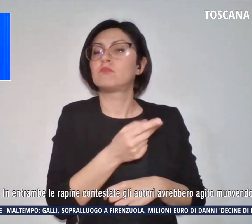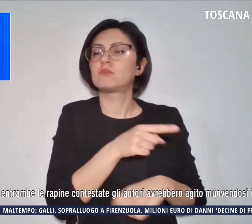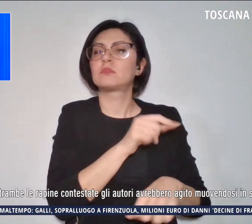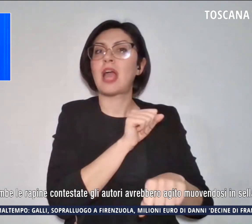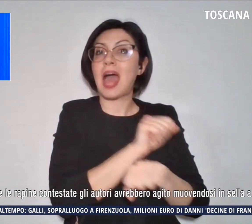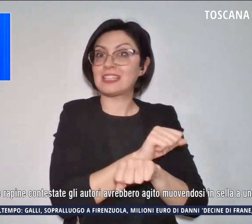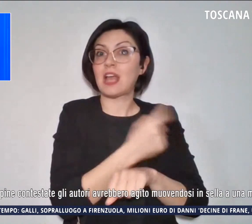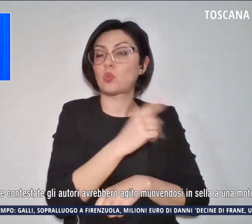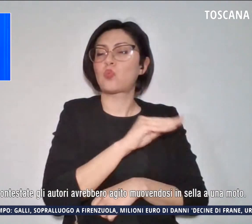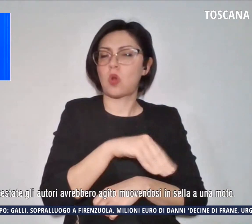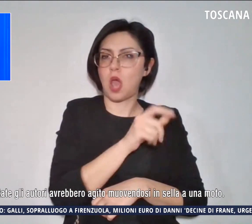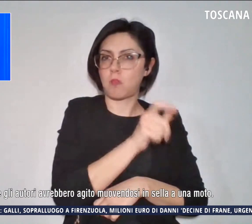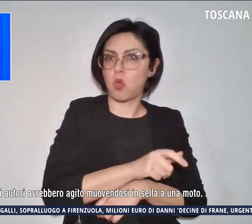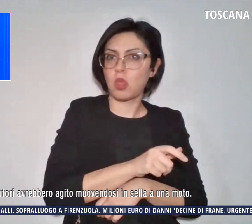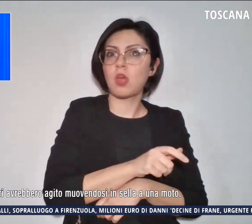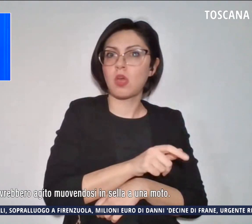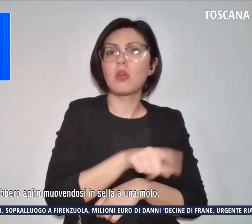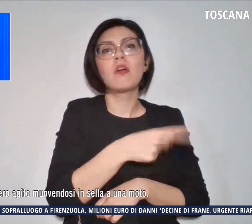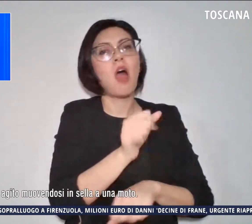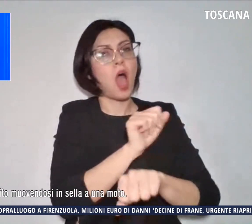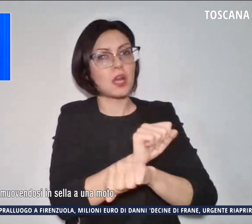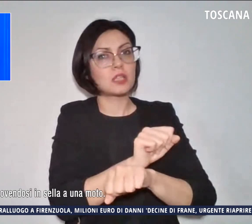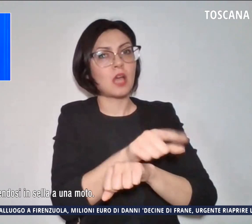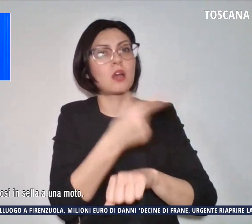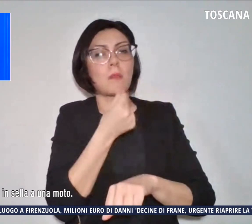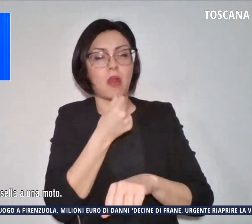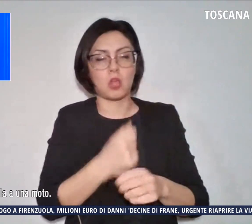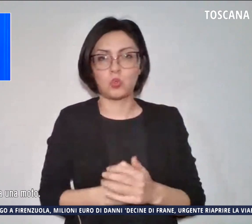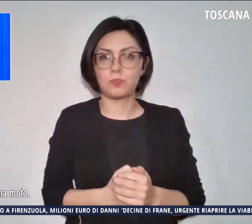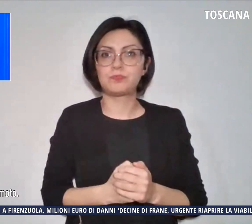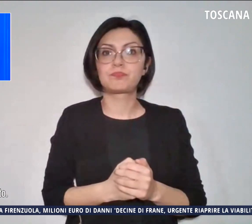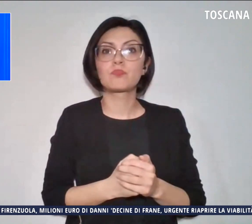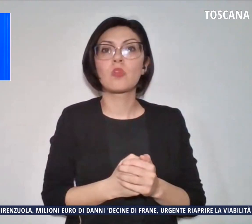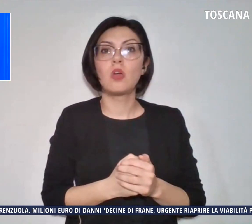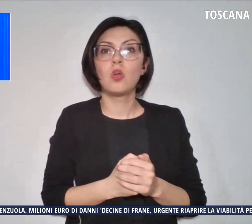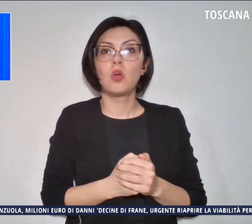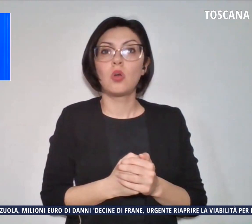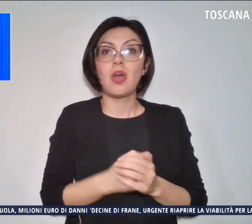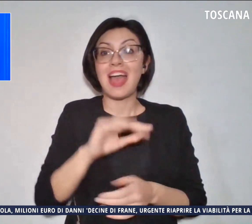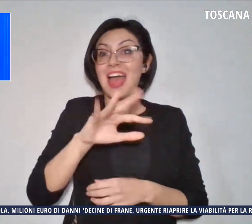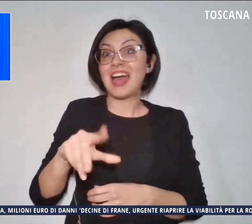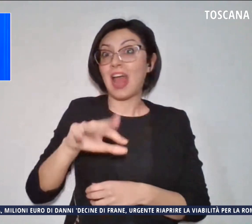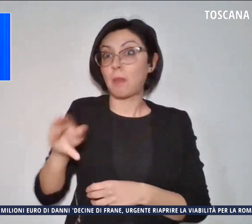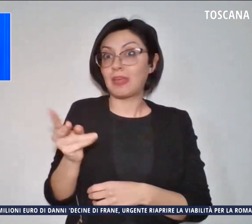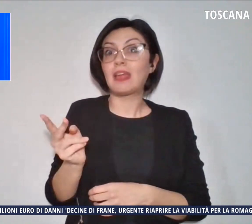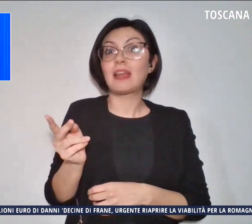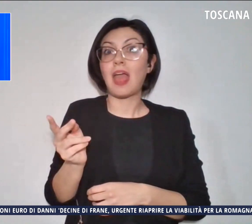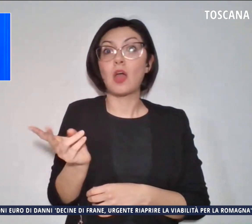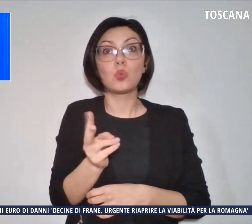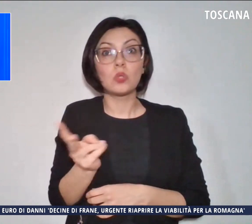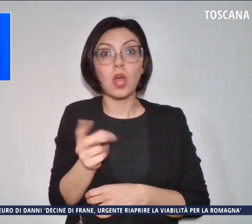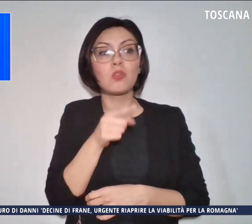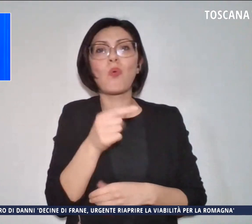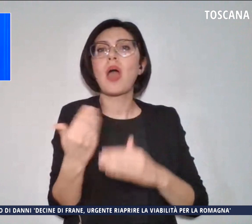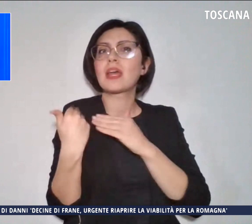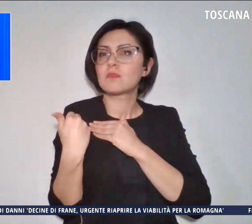e uno nel Pratese. In entrambe le rapine gli autori avrebbero agito muovendosi